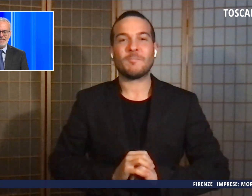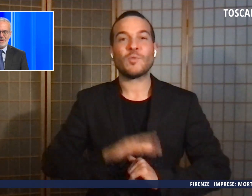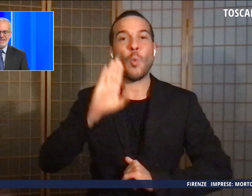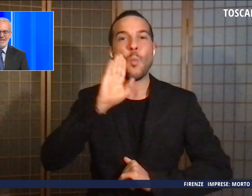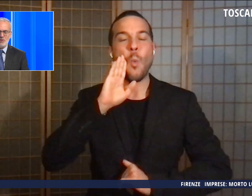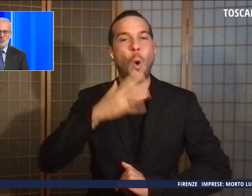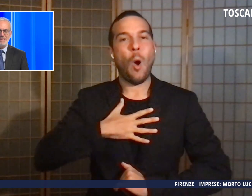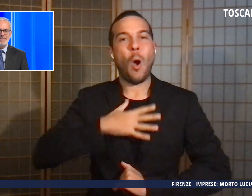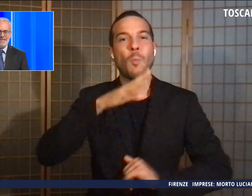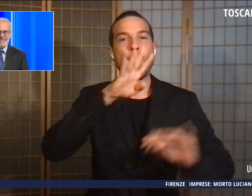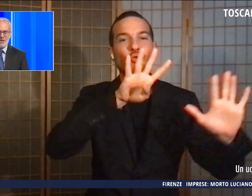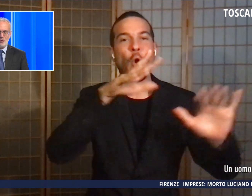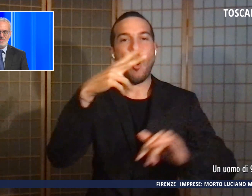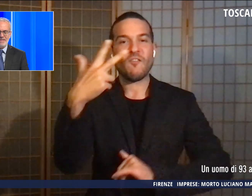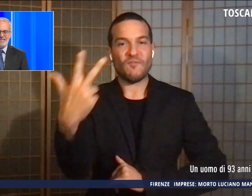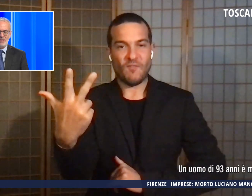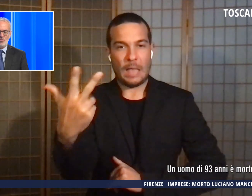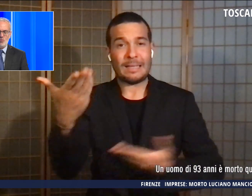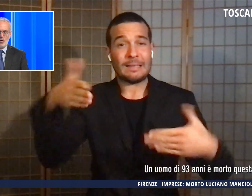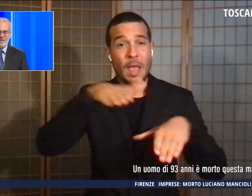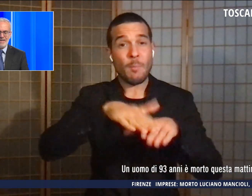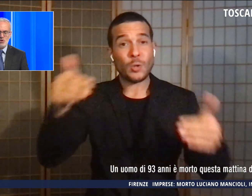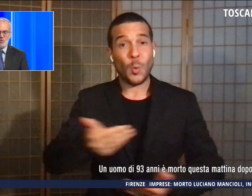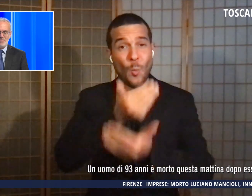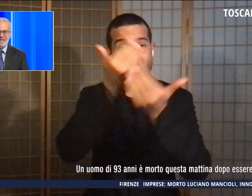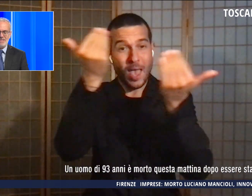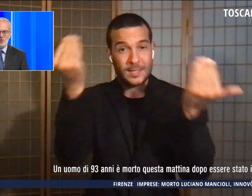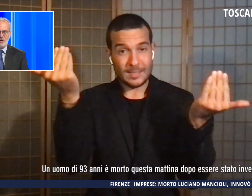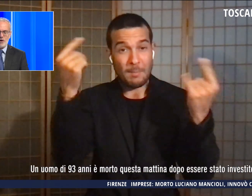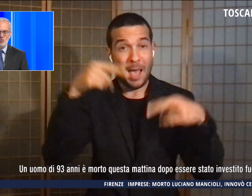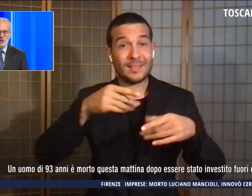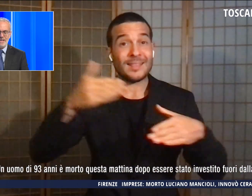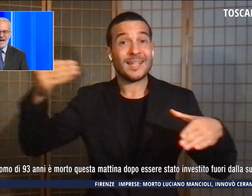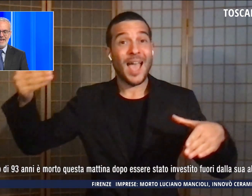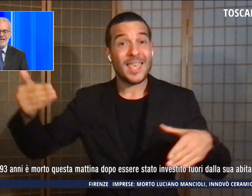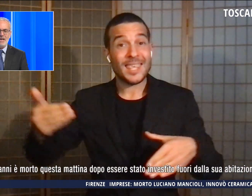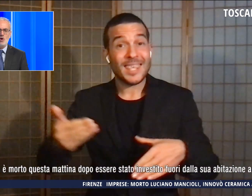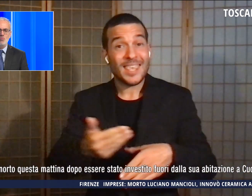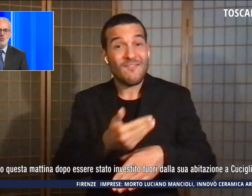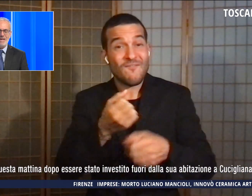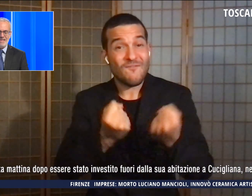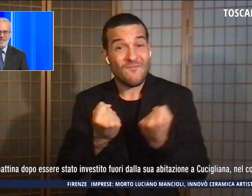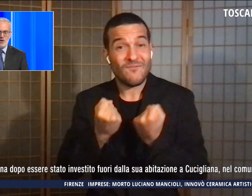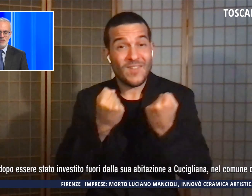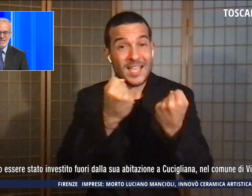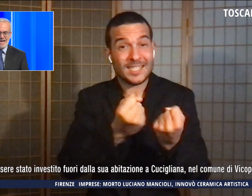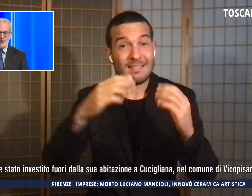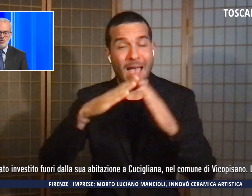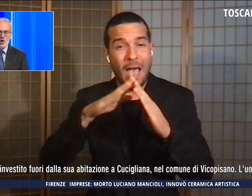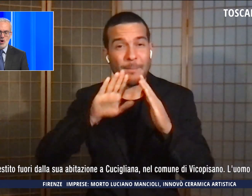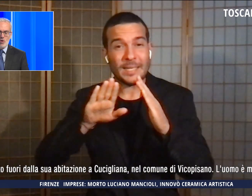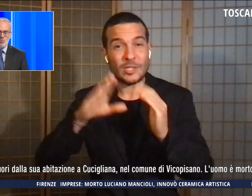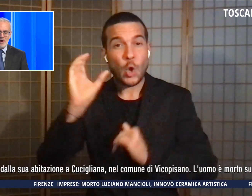morto questa mattina dopo essere stato investito fuori dalla sua abitazione a Cucigliana nel comune di Vico